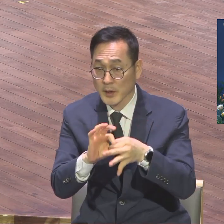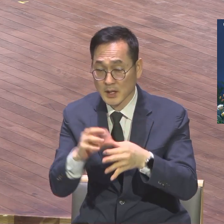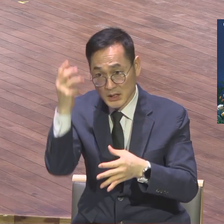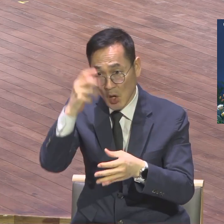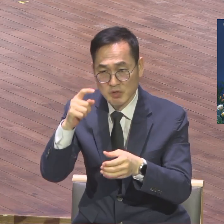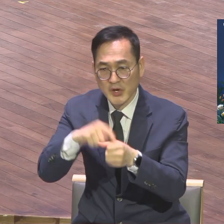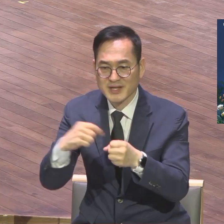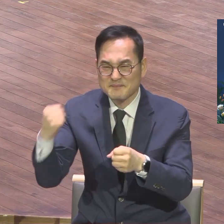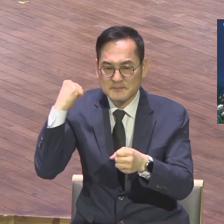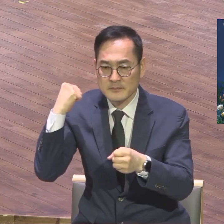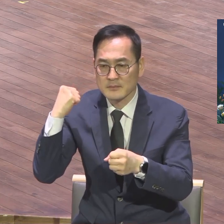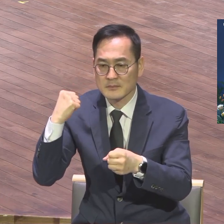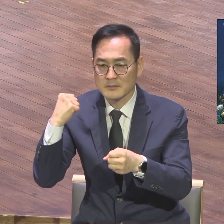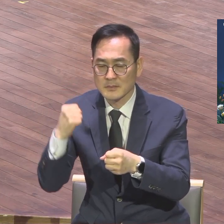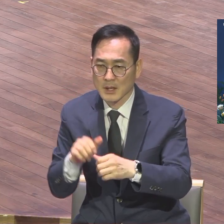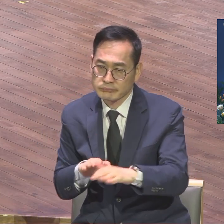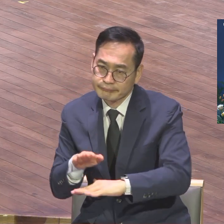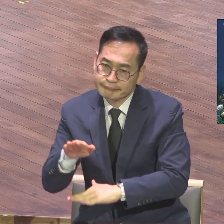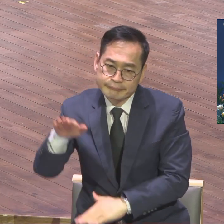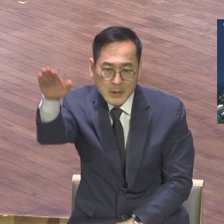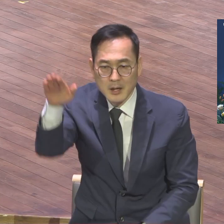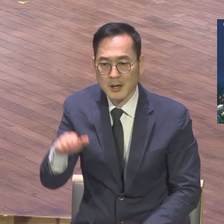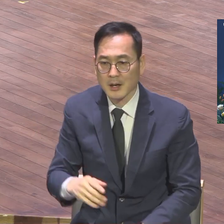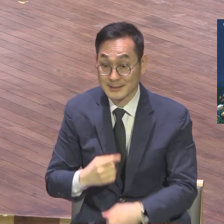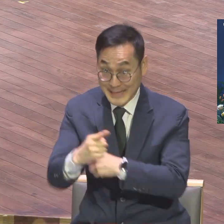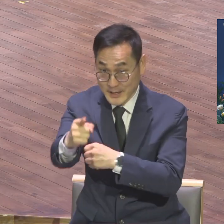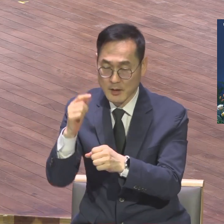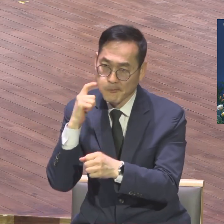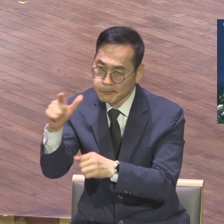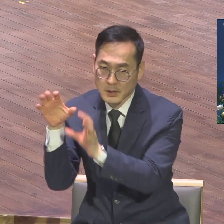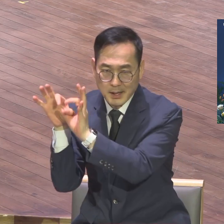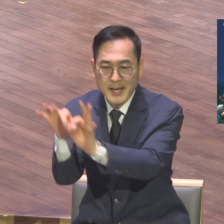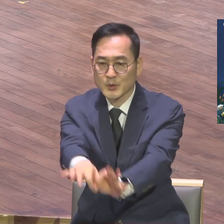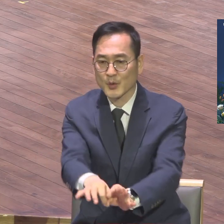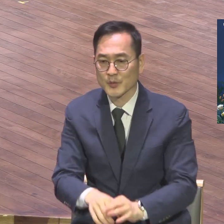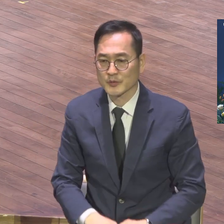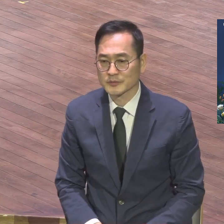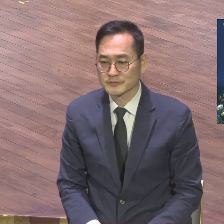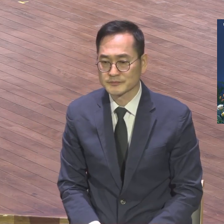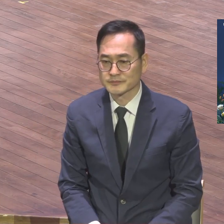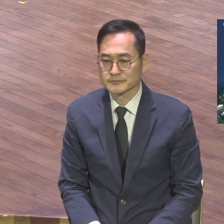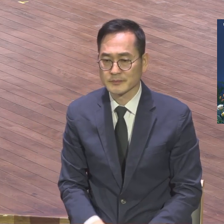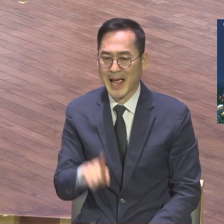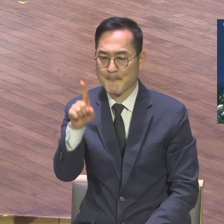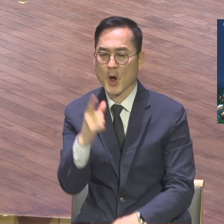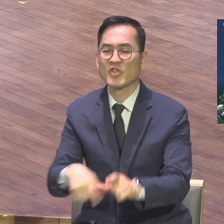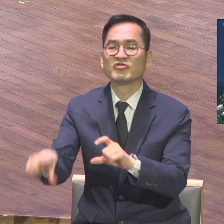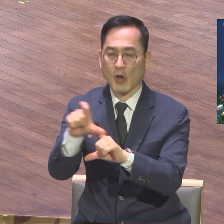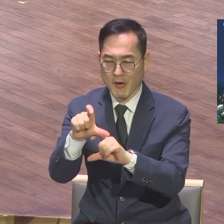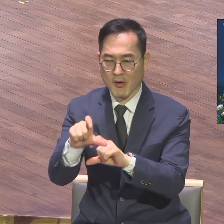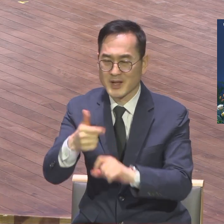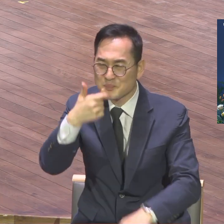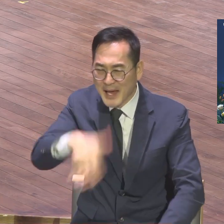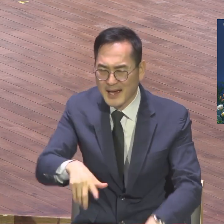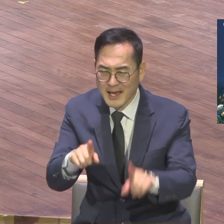내년에도 계속된다. 우리는 한 번 더 자세예요. 한 번 더 자세를 그렇게